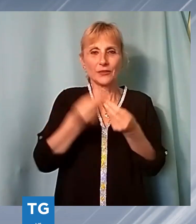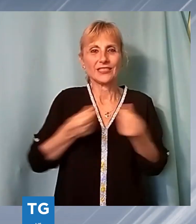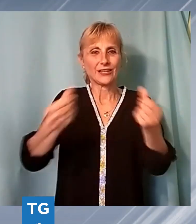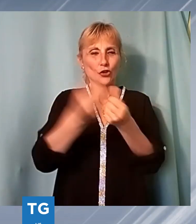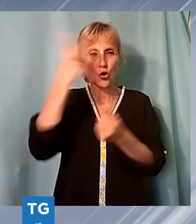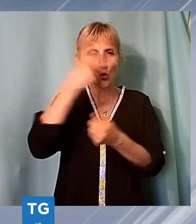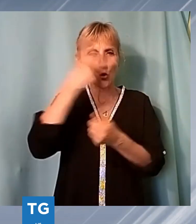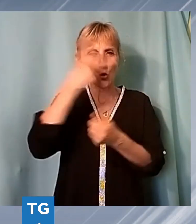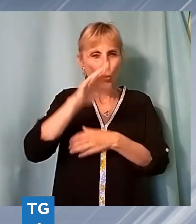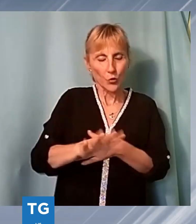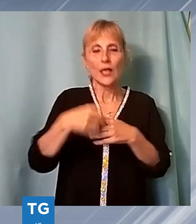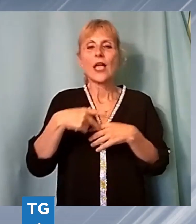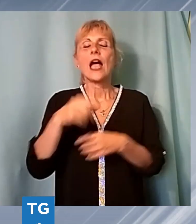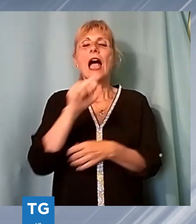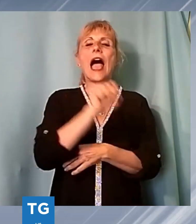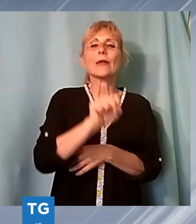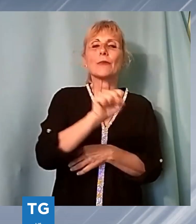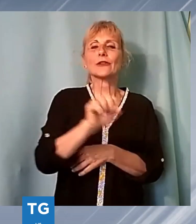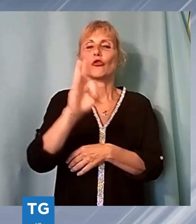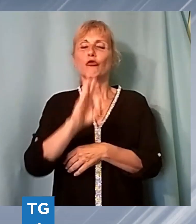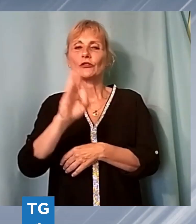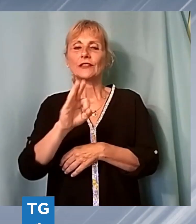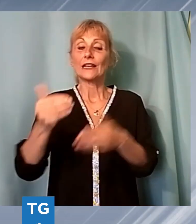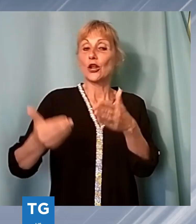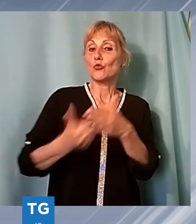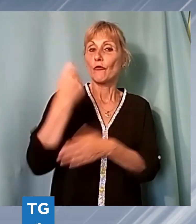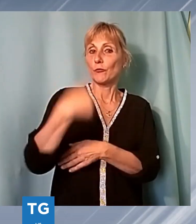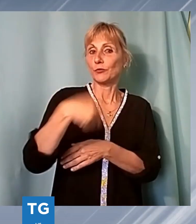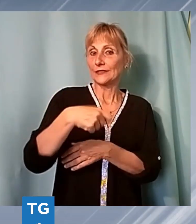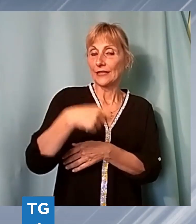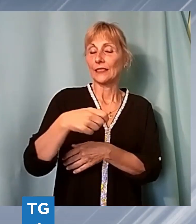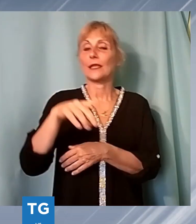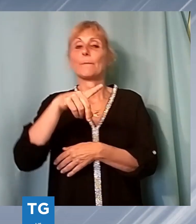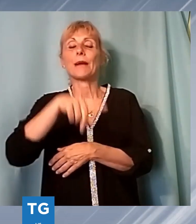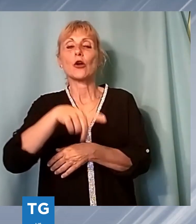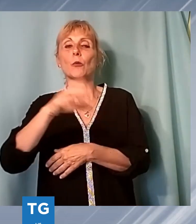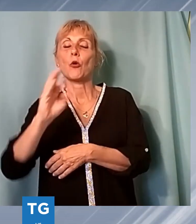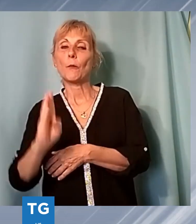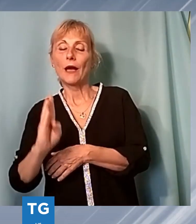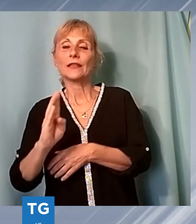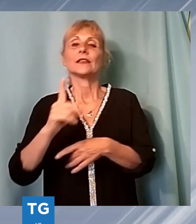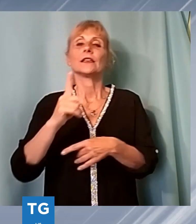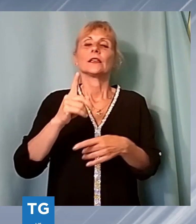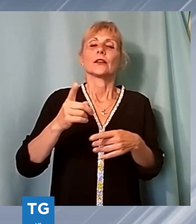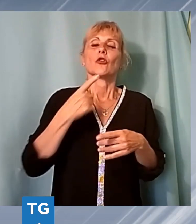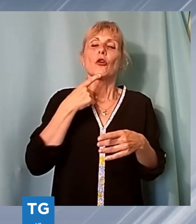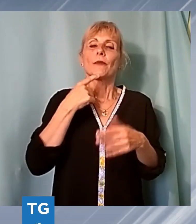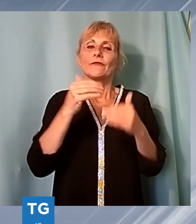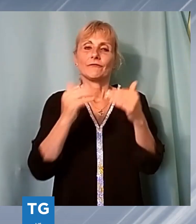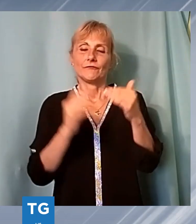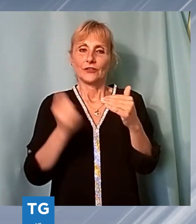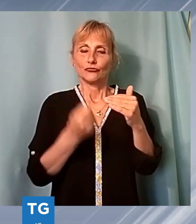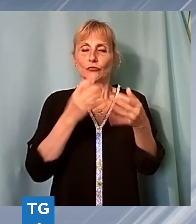neonata fondazione, Paolo Bolpagni direttore generale, per garantire continuità e pieno coordinamento tra le istituzioni